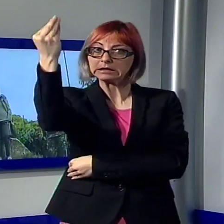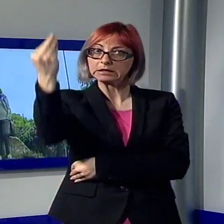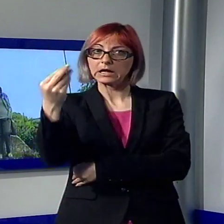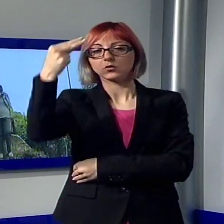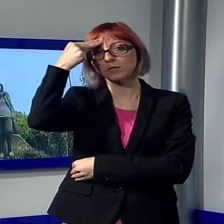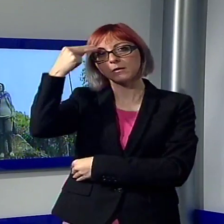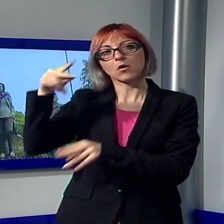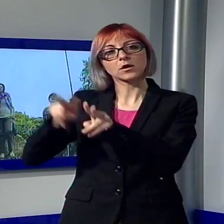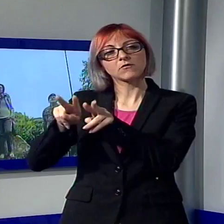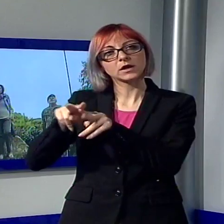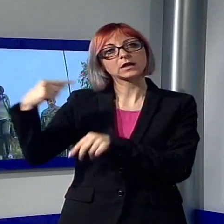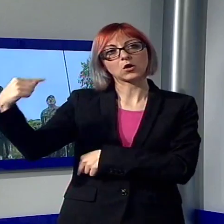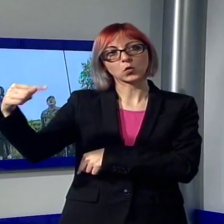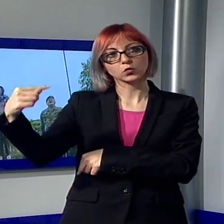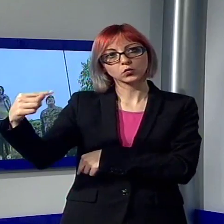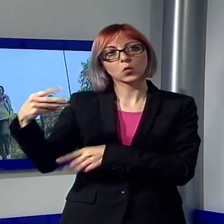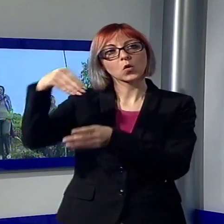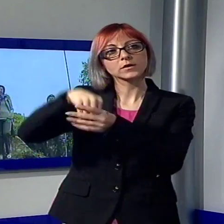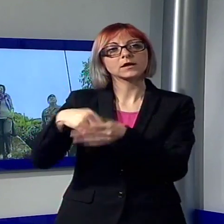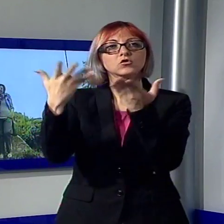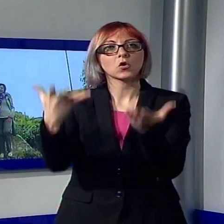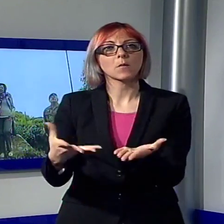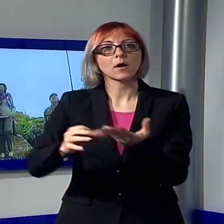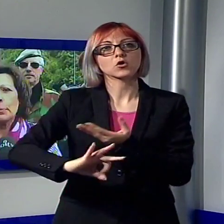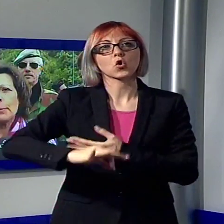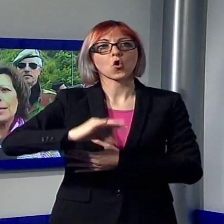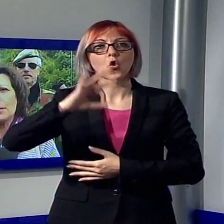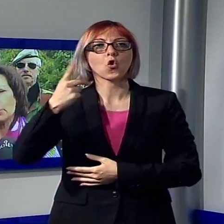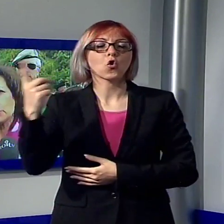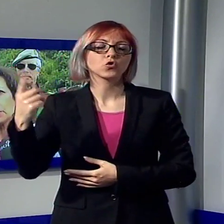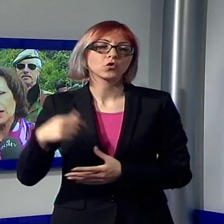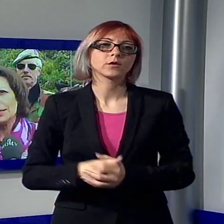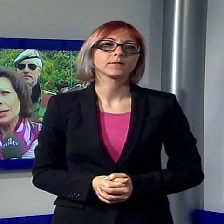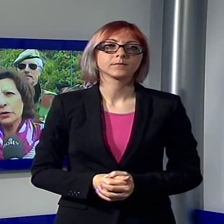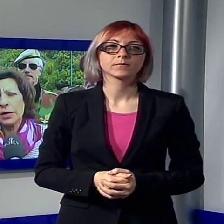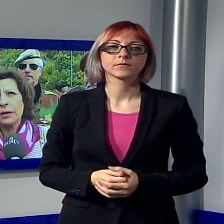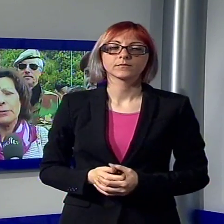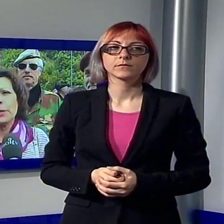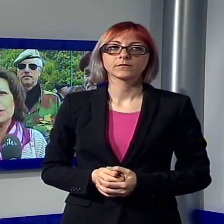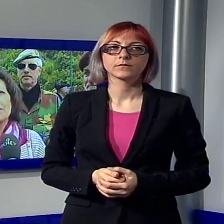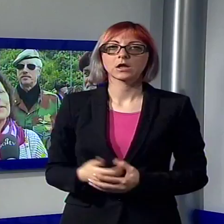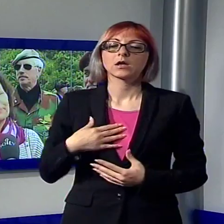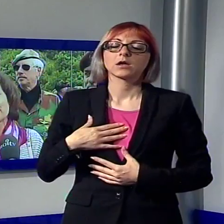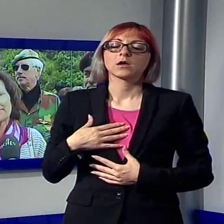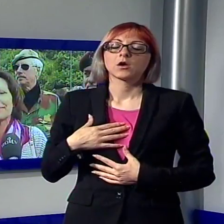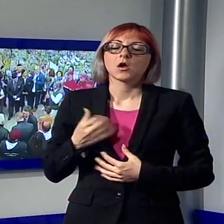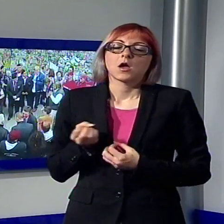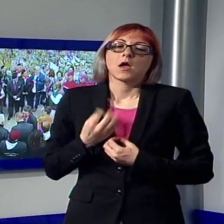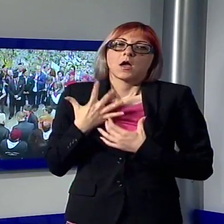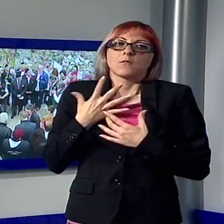fratello, collocata nel parco dell'onore e del disonore. Per me è sempre emozionante ricordare Fabrizio. Appena